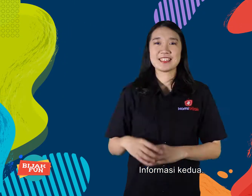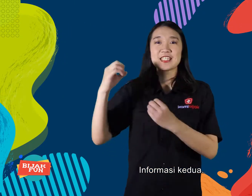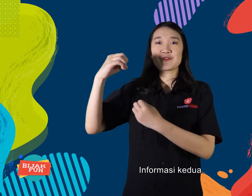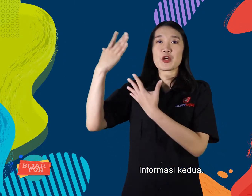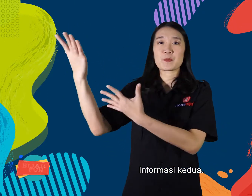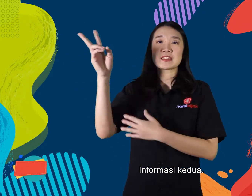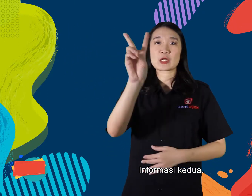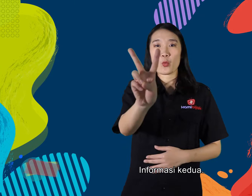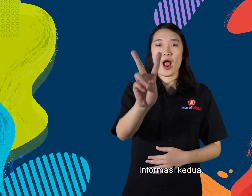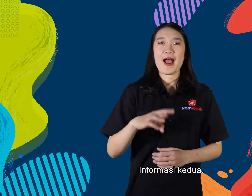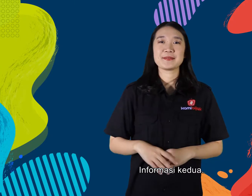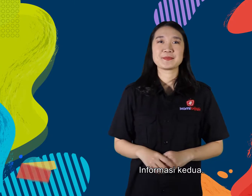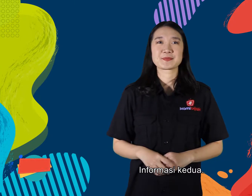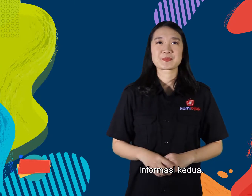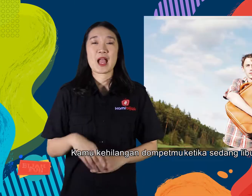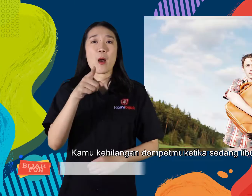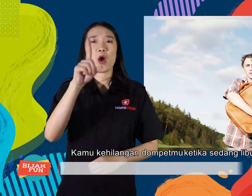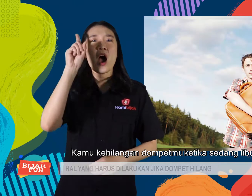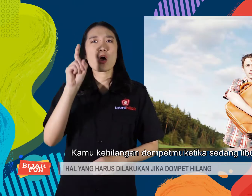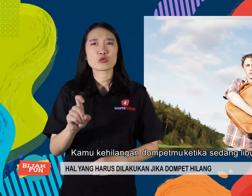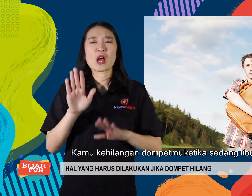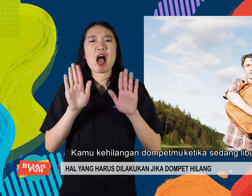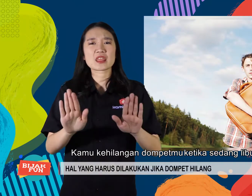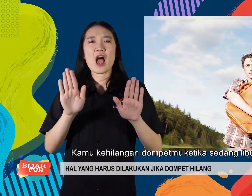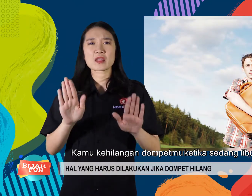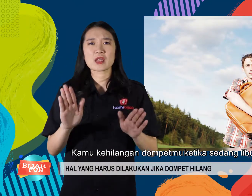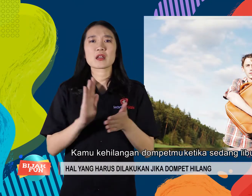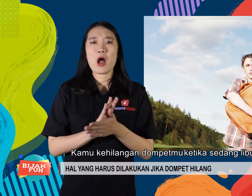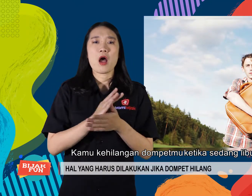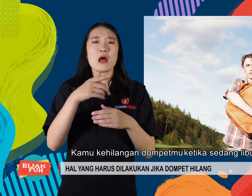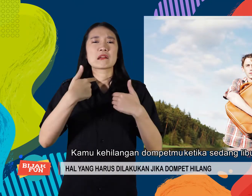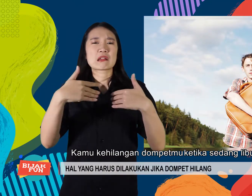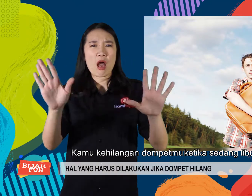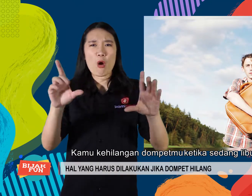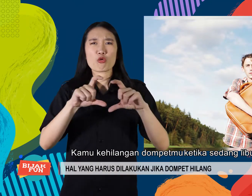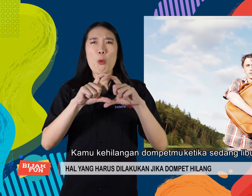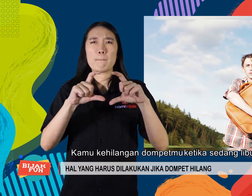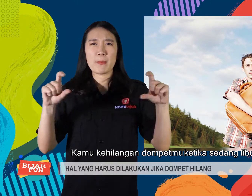Informasi kedua, kamu kehilangan dompetmu ketika sedang pergi liburan.